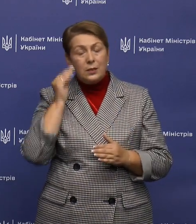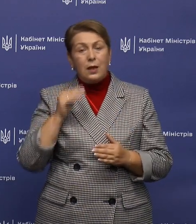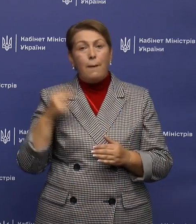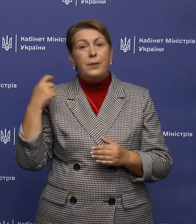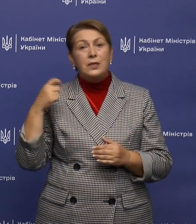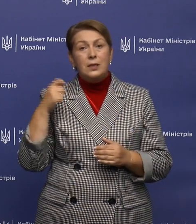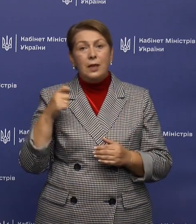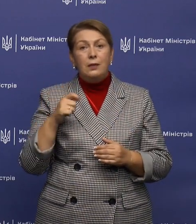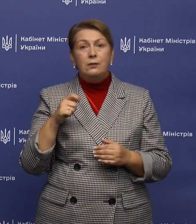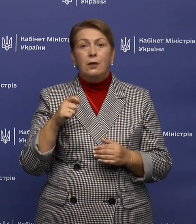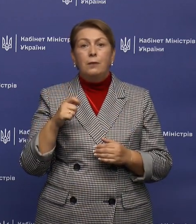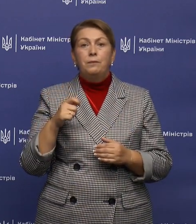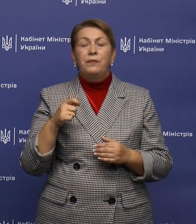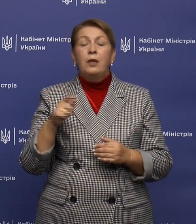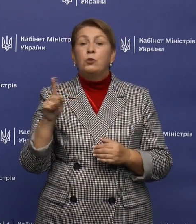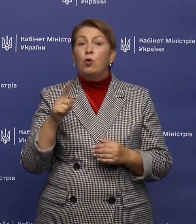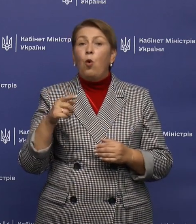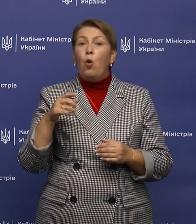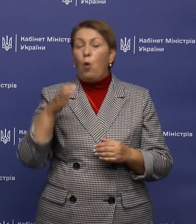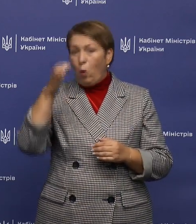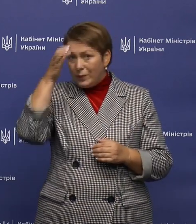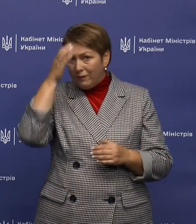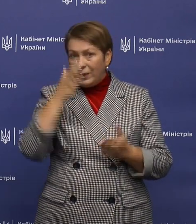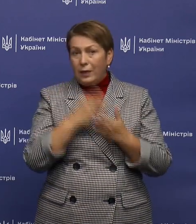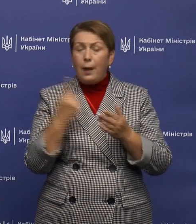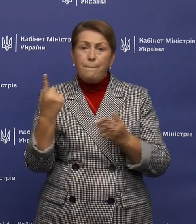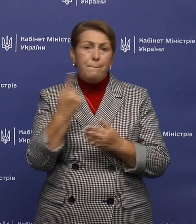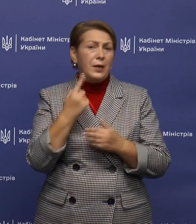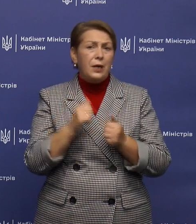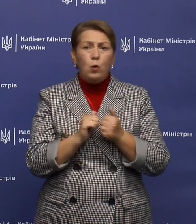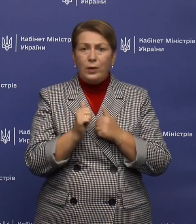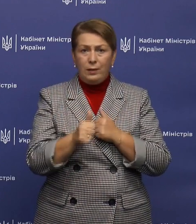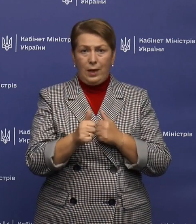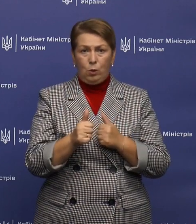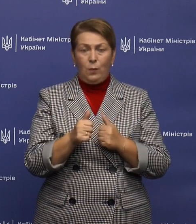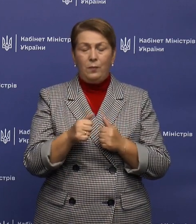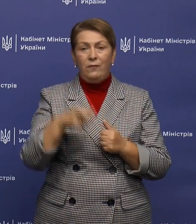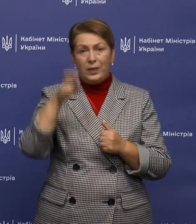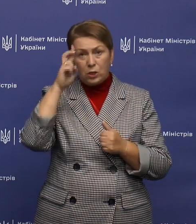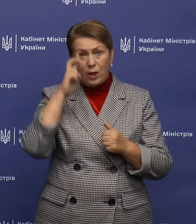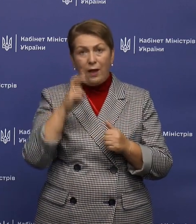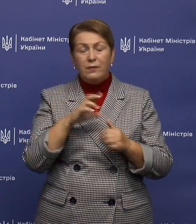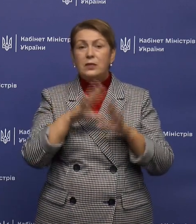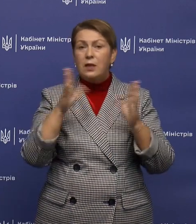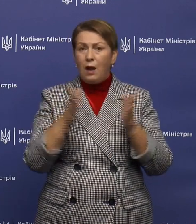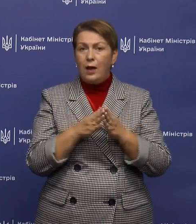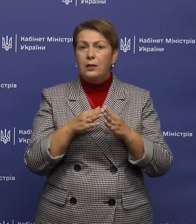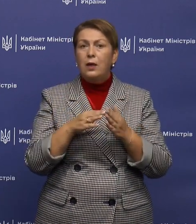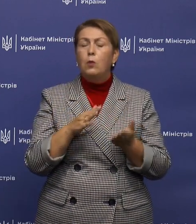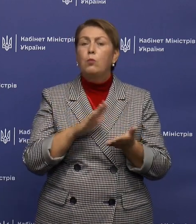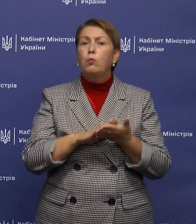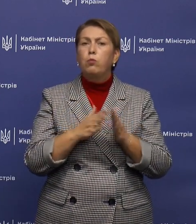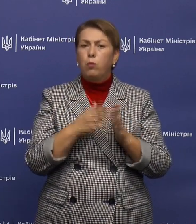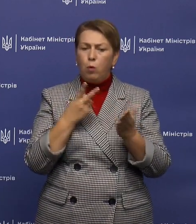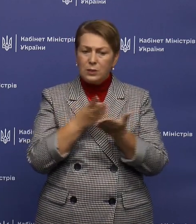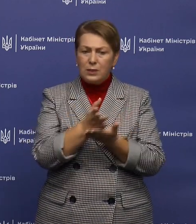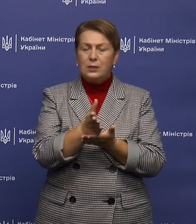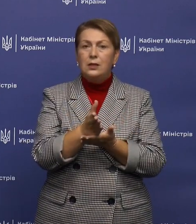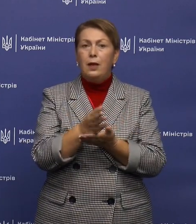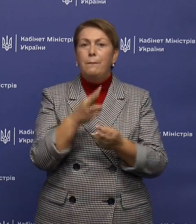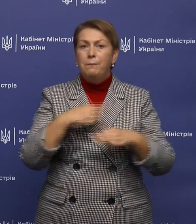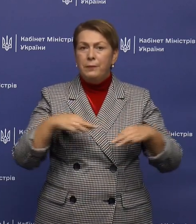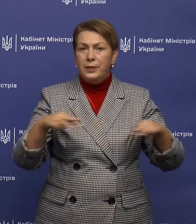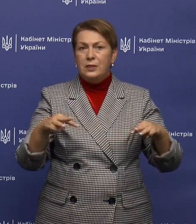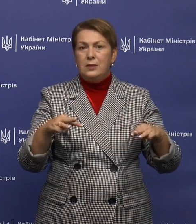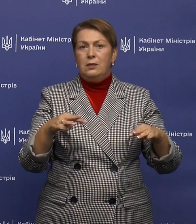того, що освіта є пріоритетом в державі, загальна позиція Кабінету Міністрів України, загальна підтримка Міністерства